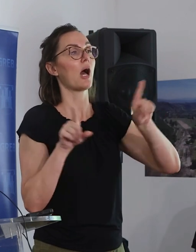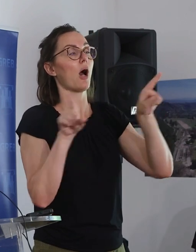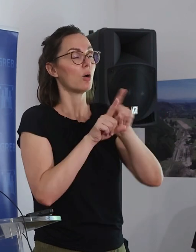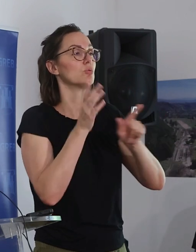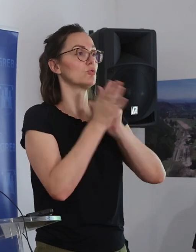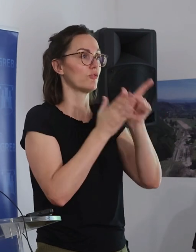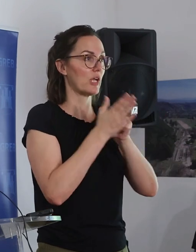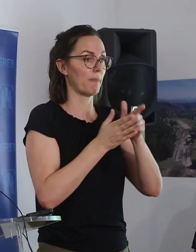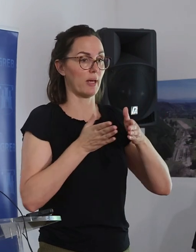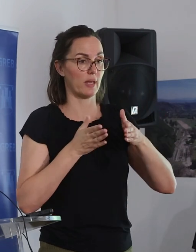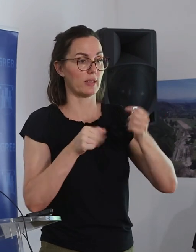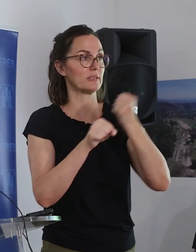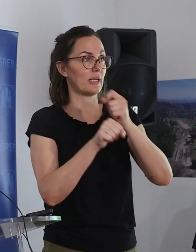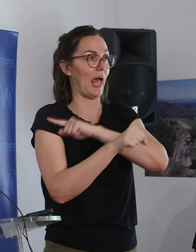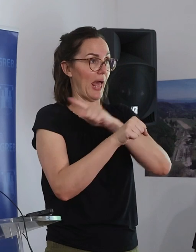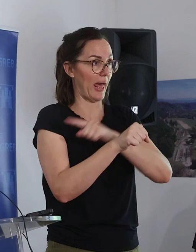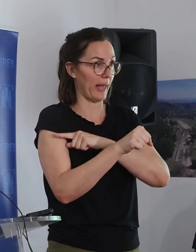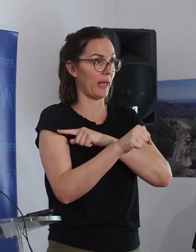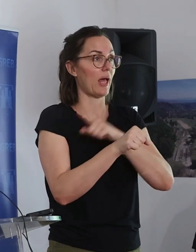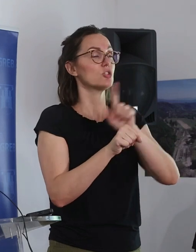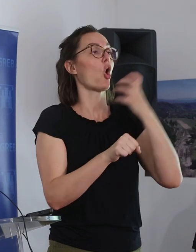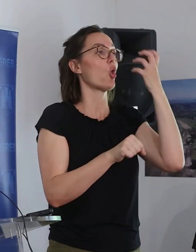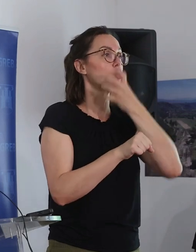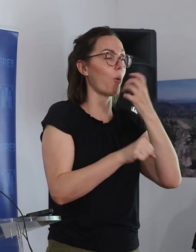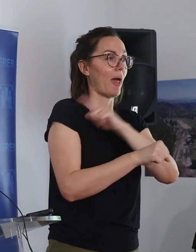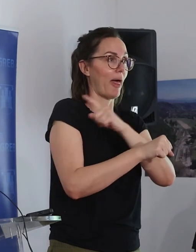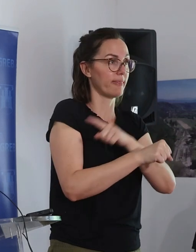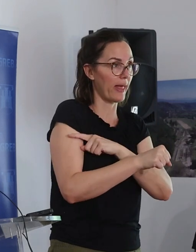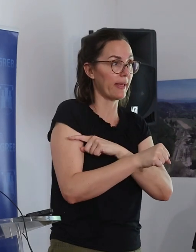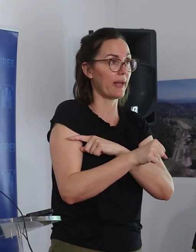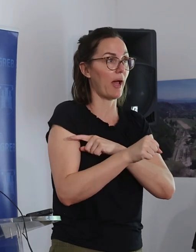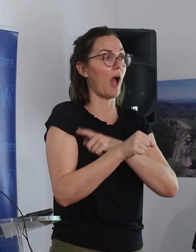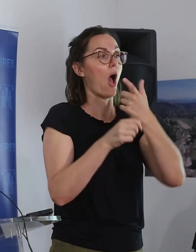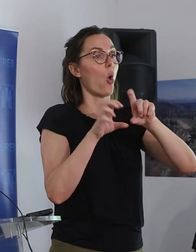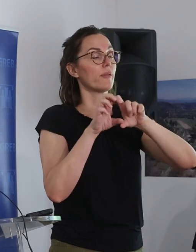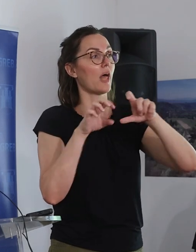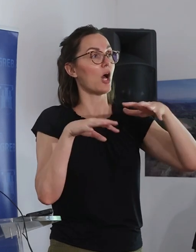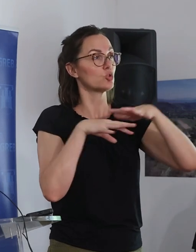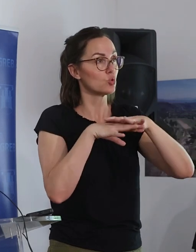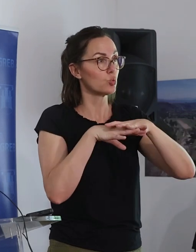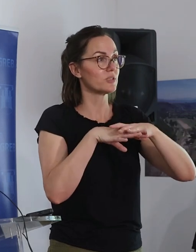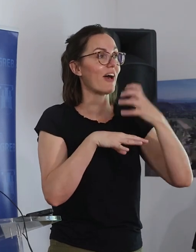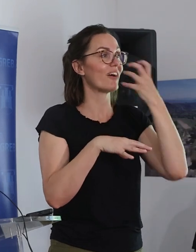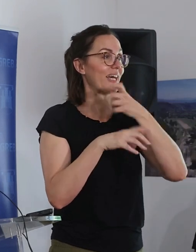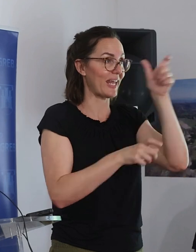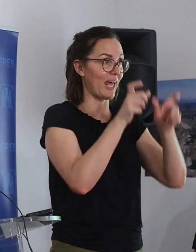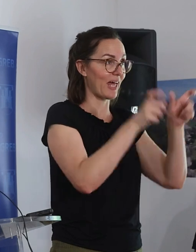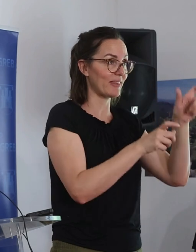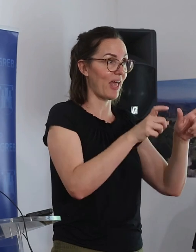vrijeme ne samo proizvodi električna energija, nego i toplinska energija koja bi onda putem sustava centralnog grijanja